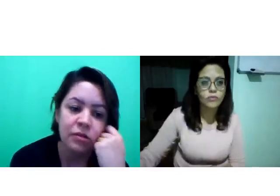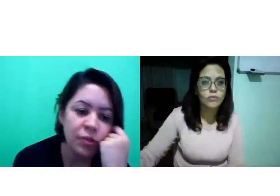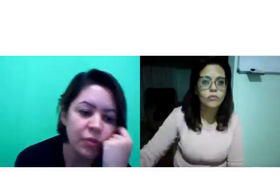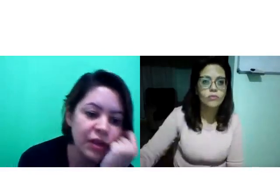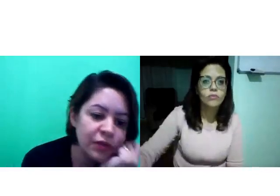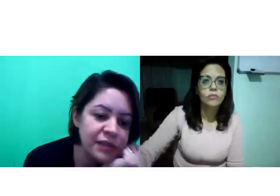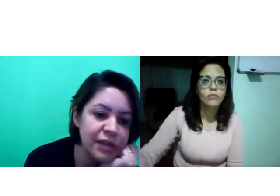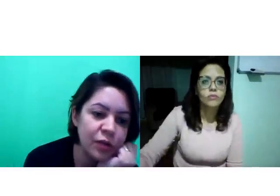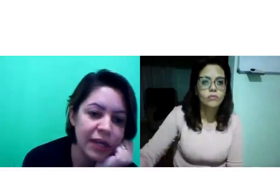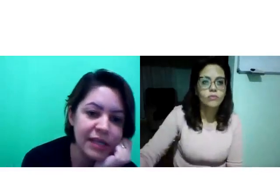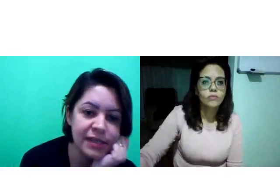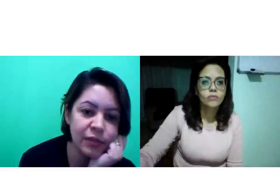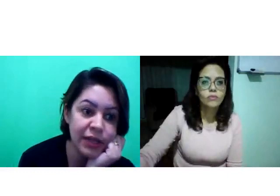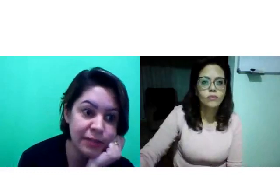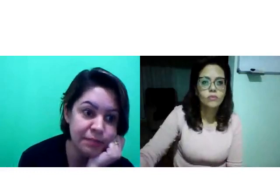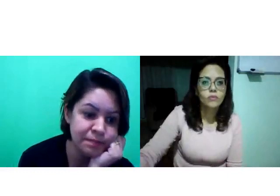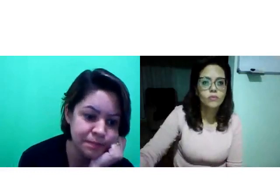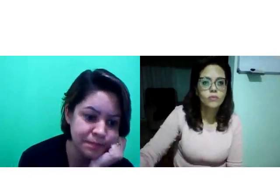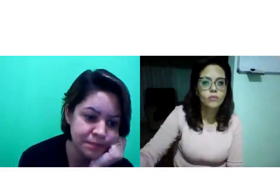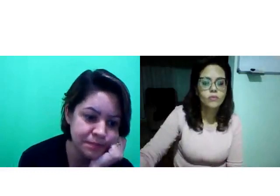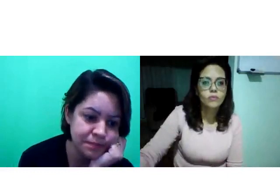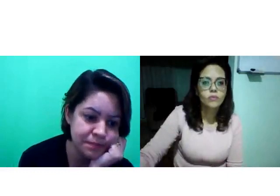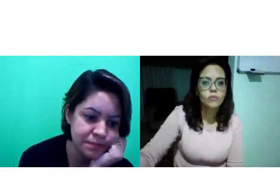Um pouquinho. Vou ver se tem alguma questão ali.